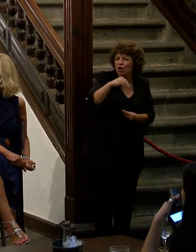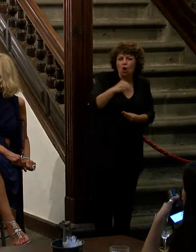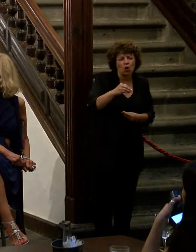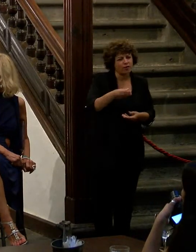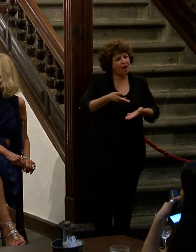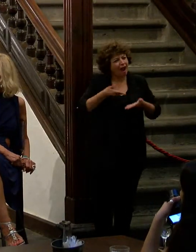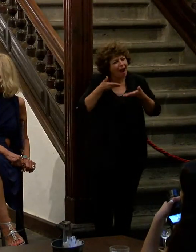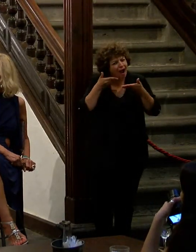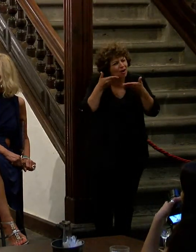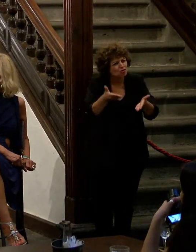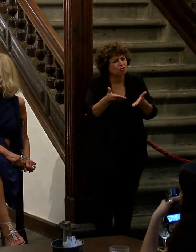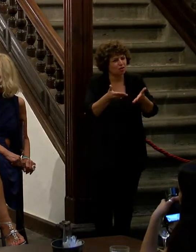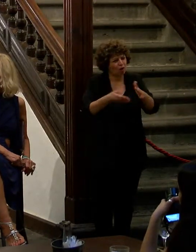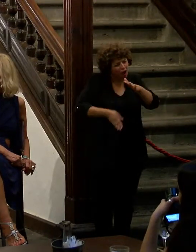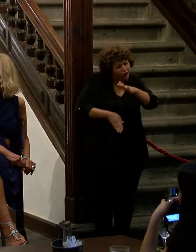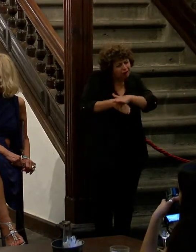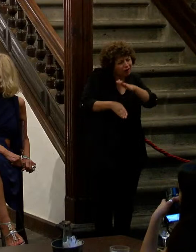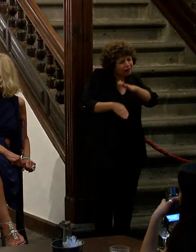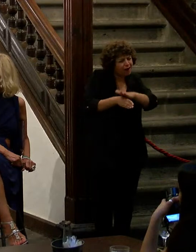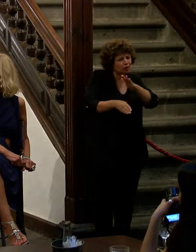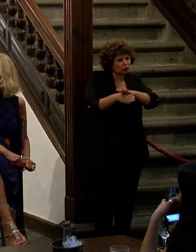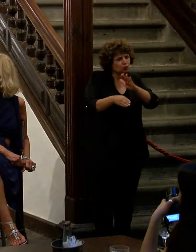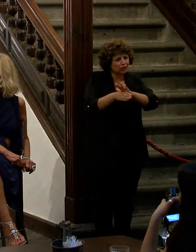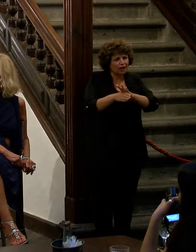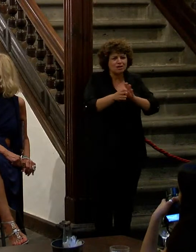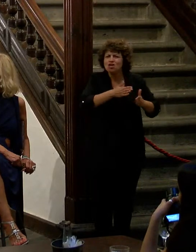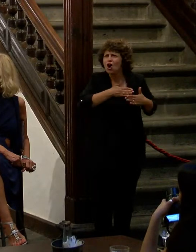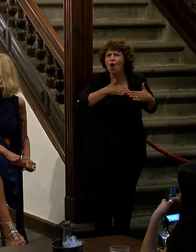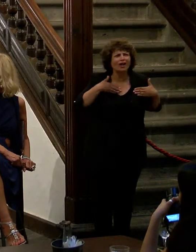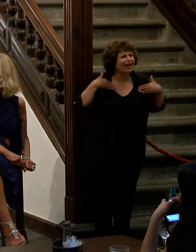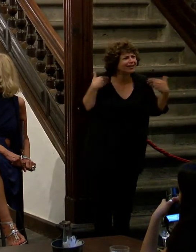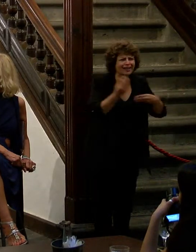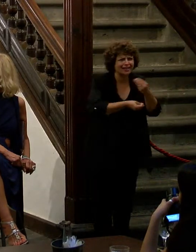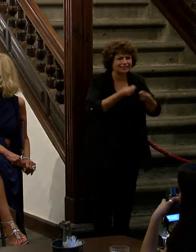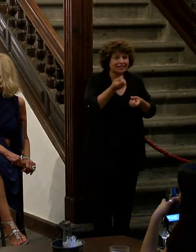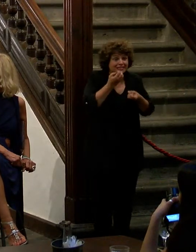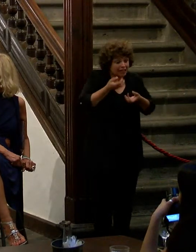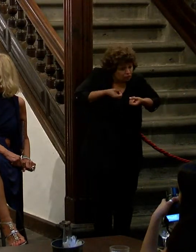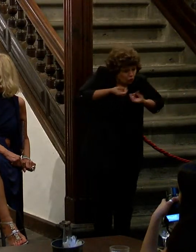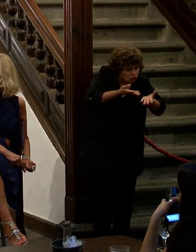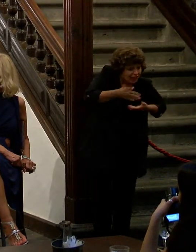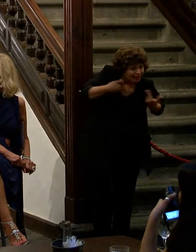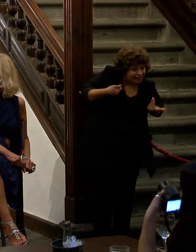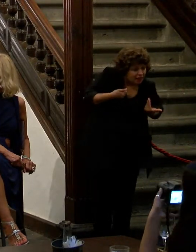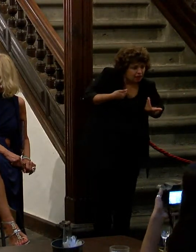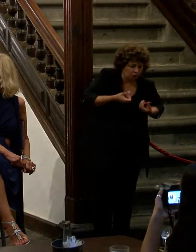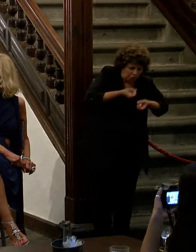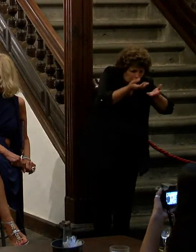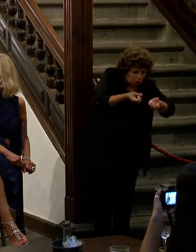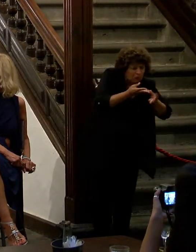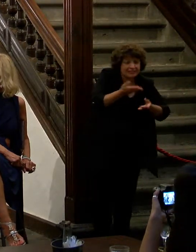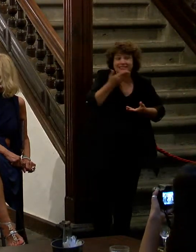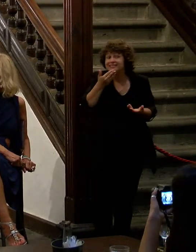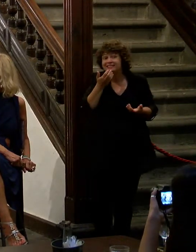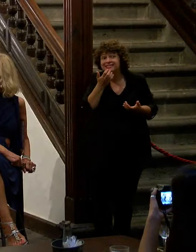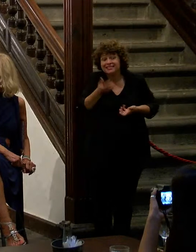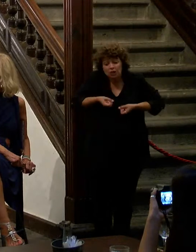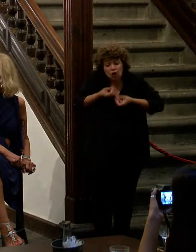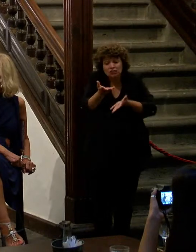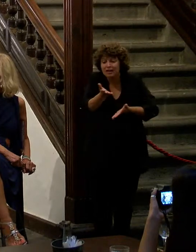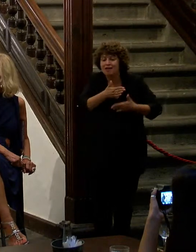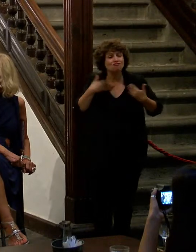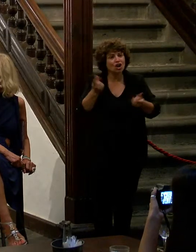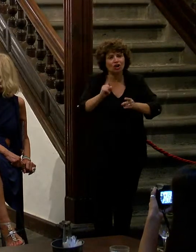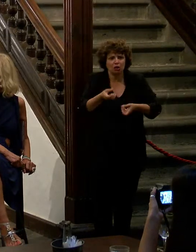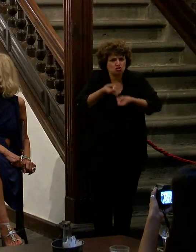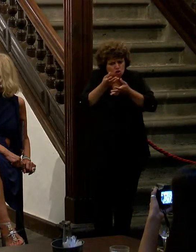a sacar adelante lo que ellos quieran sacar adelante si lo quieren contar que lo cuente si no lo quieren contar que no lo cuente pero que vivan con toda la libertad